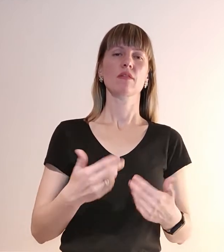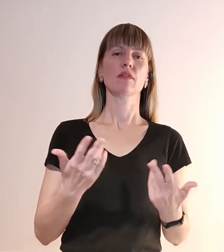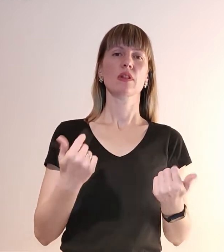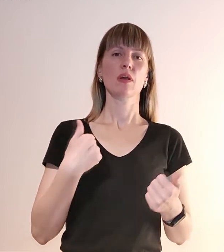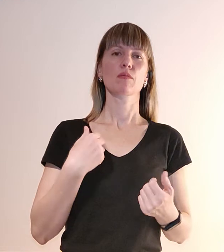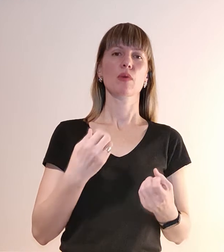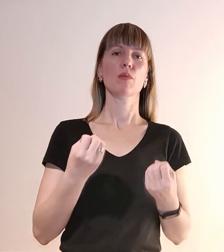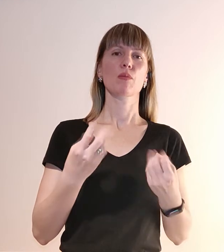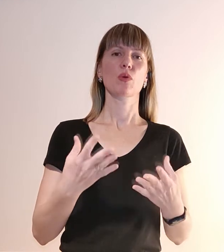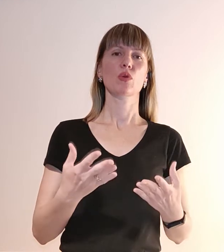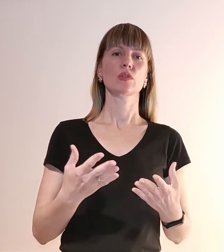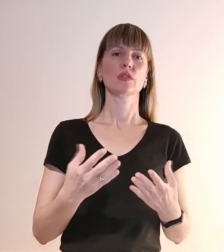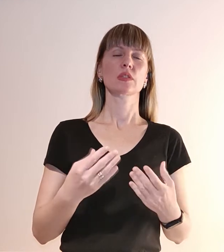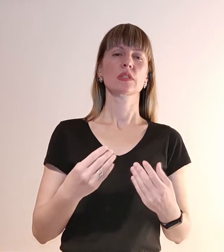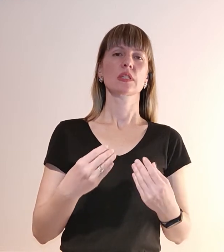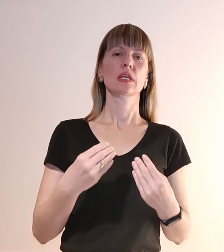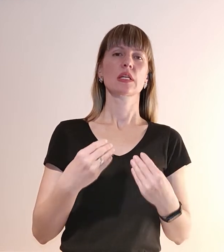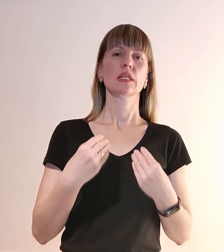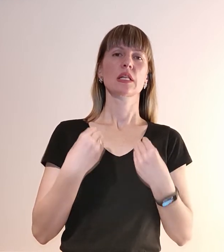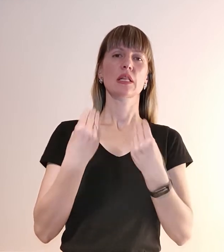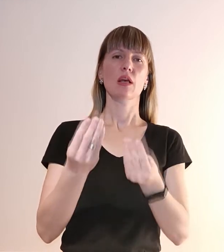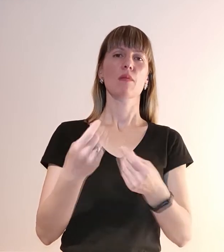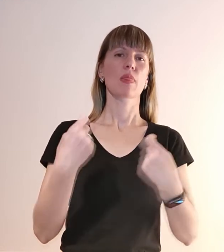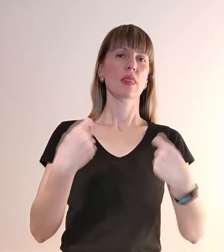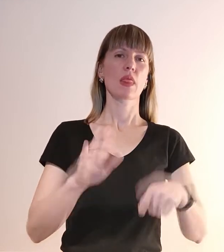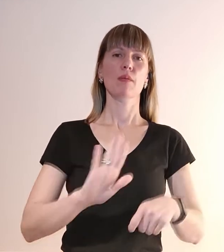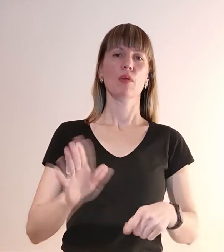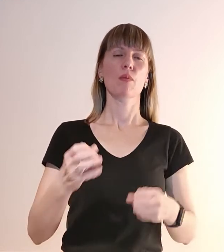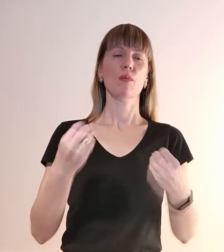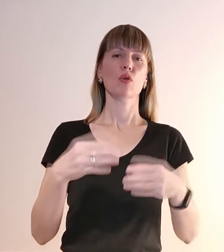їх просто роздаємо, ми їх не продаємо, їх просто роздаємо військовим.